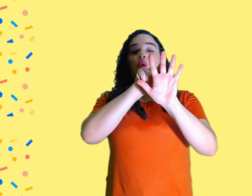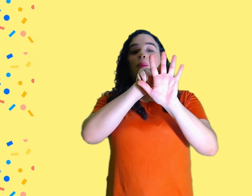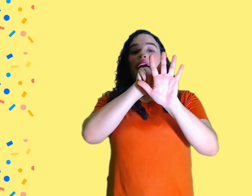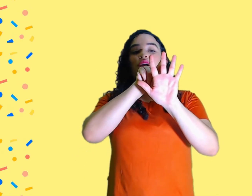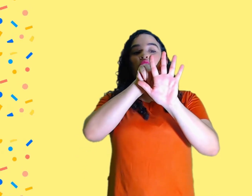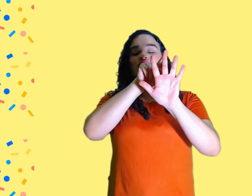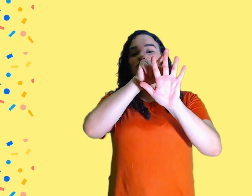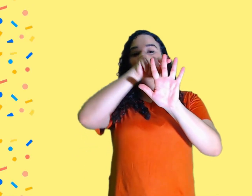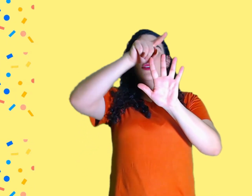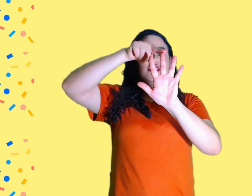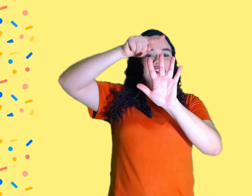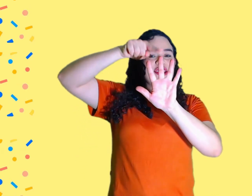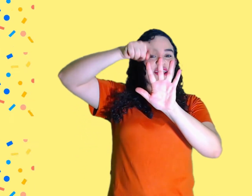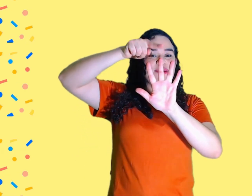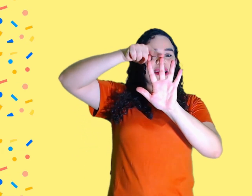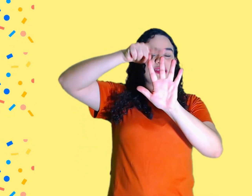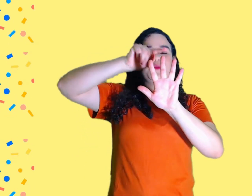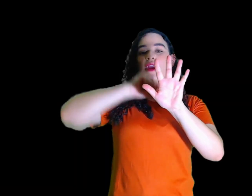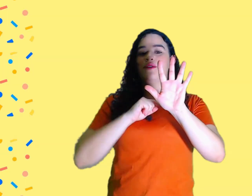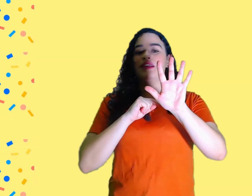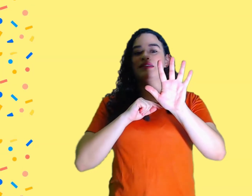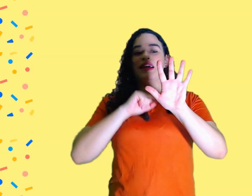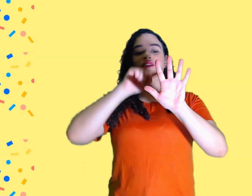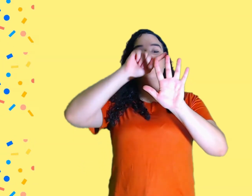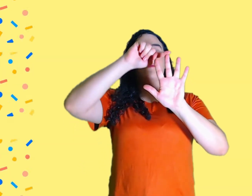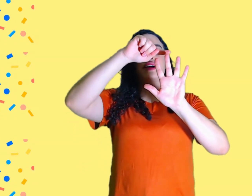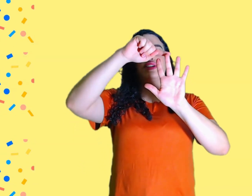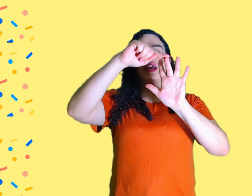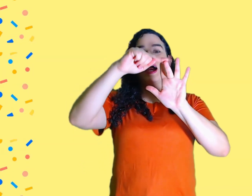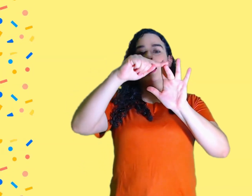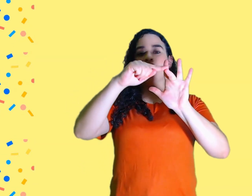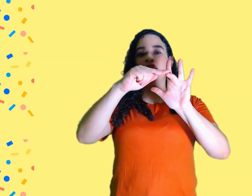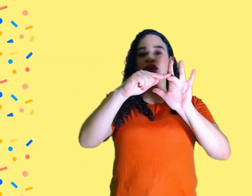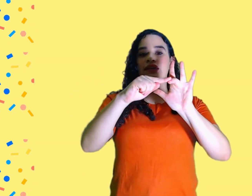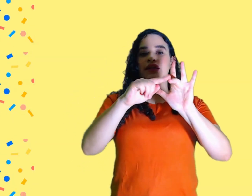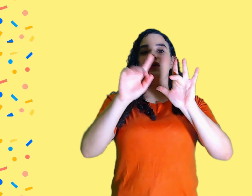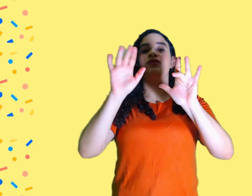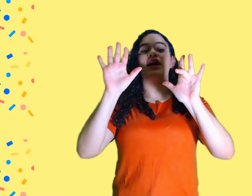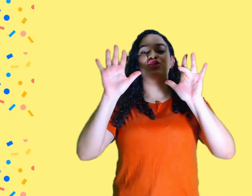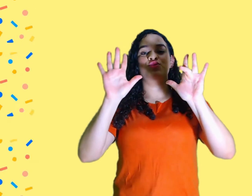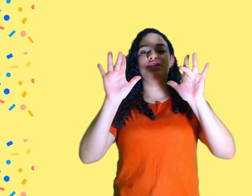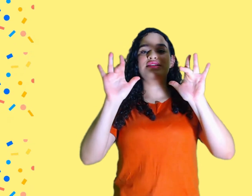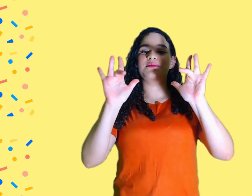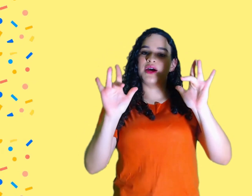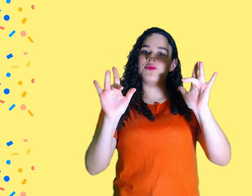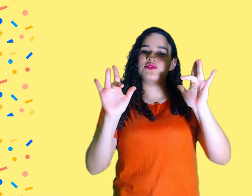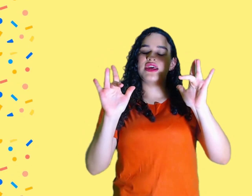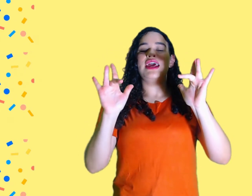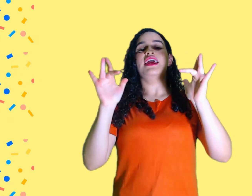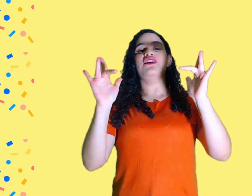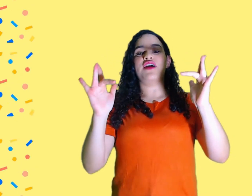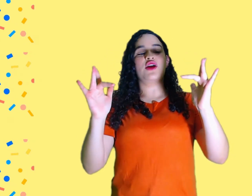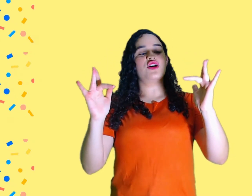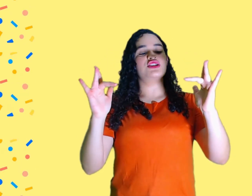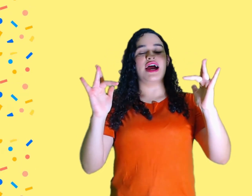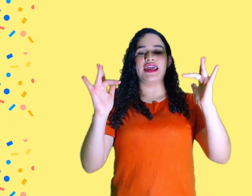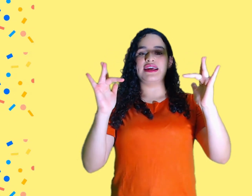maior de todos, esse dedinho aqui no meio, tá certo? Vai baixar o dedinho das duas mãos e vai encostar esses